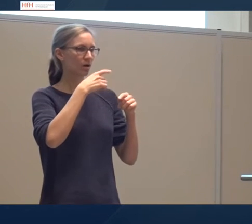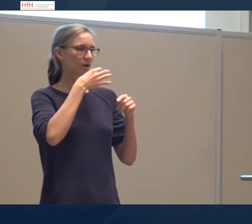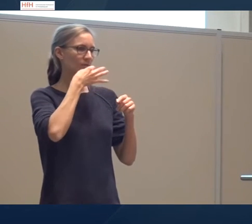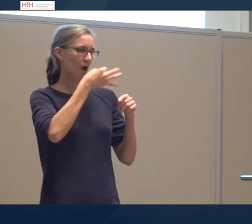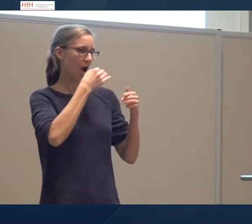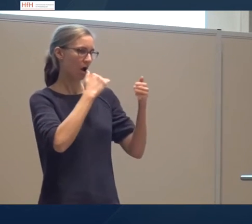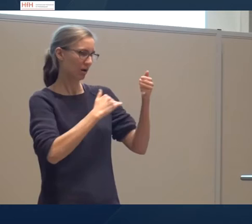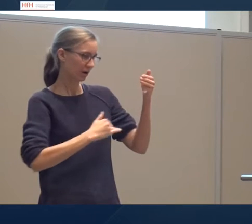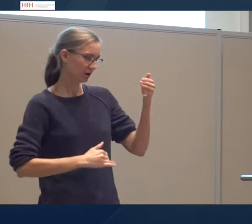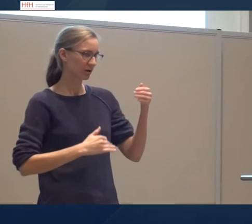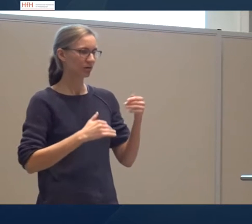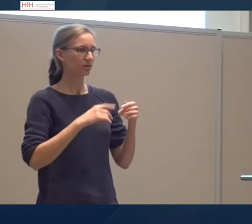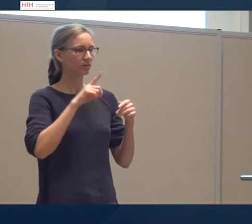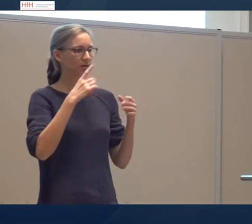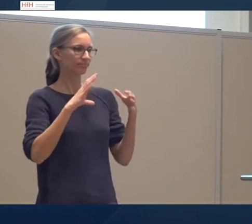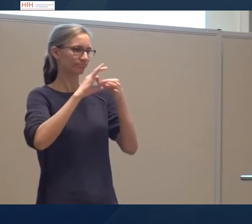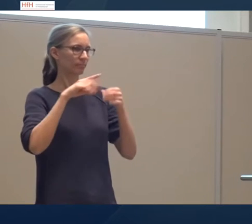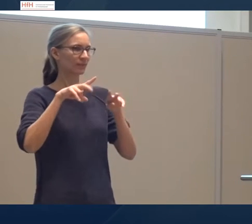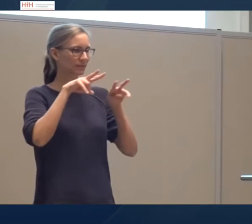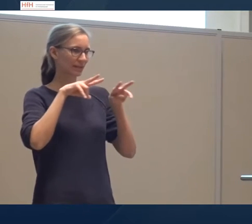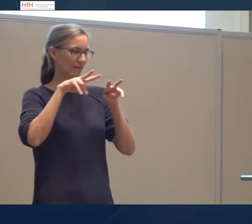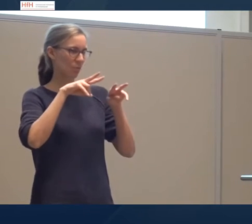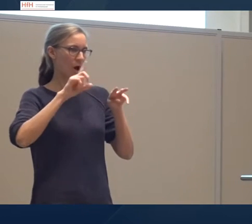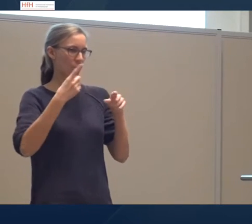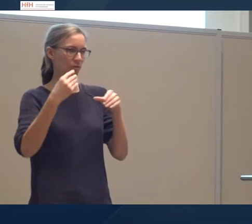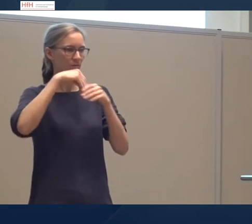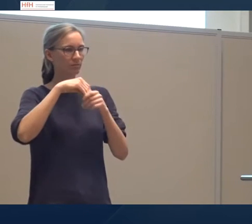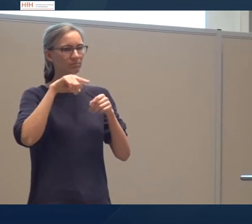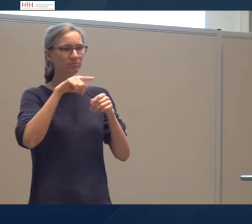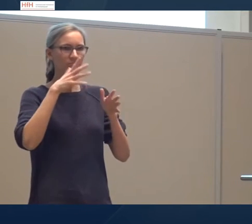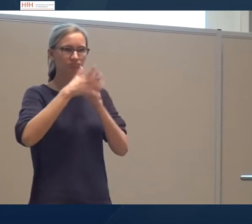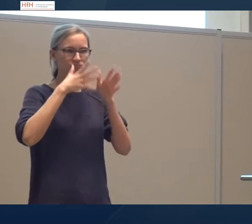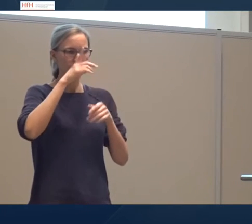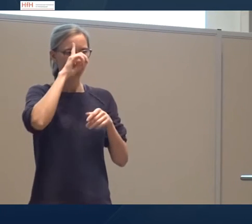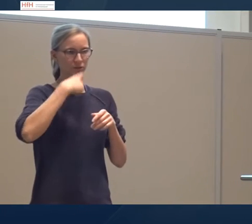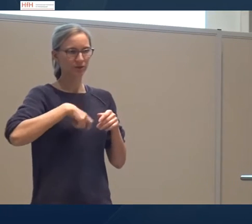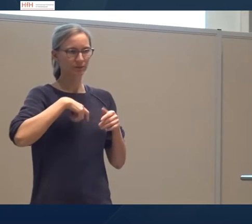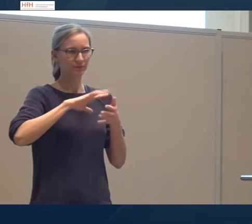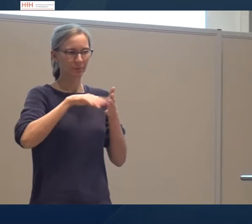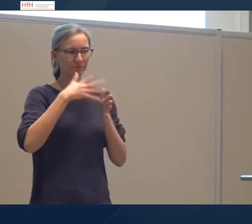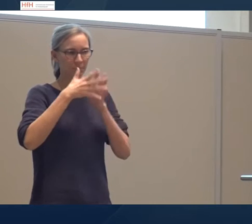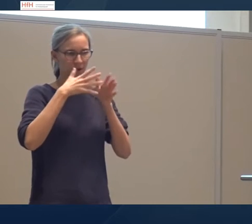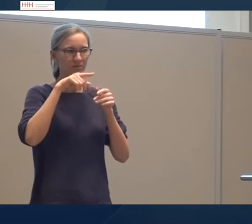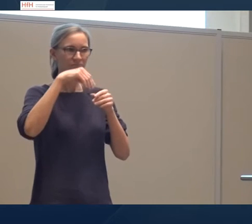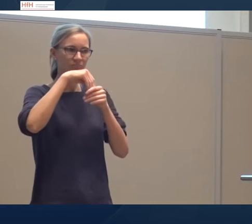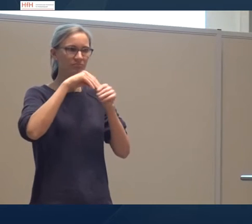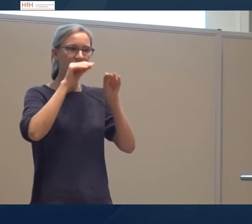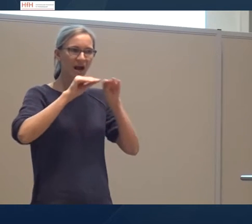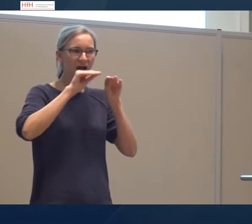Deutsch, zusätzlich auch ein Video in deutsch-schweizer Gebärdensprache, welches Inhalt und Ziel erklärt